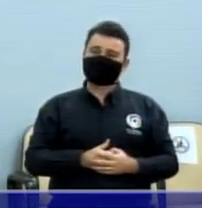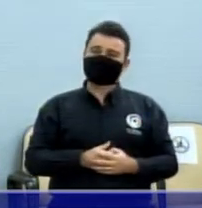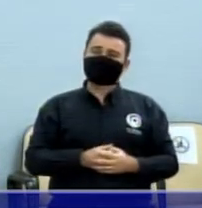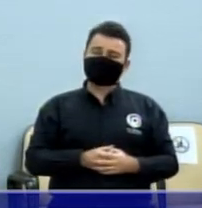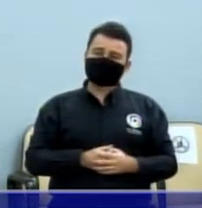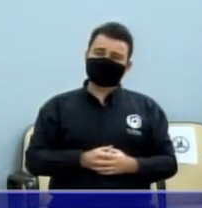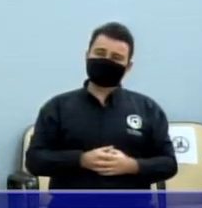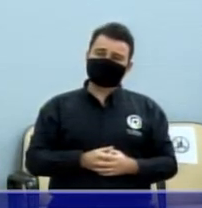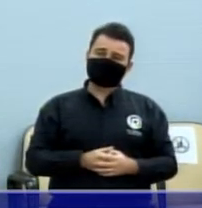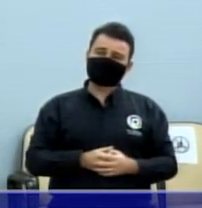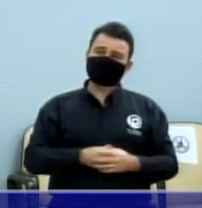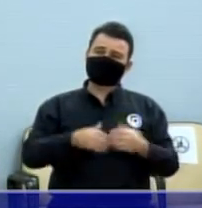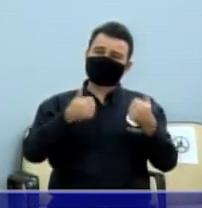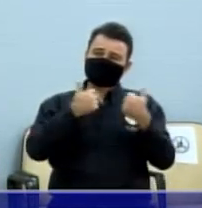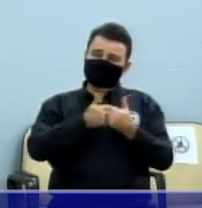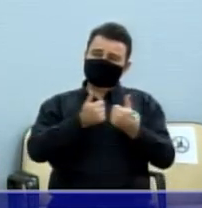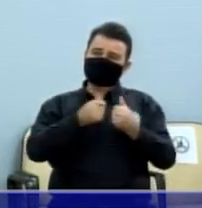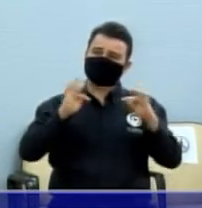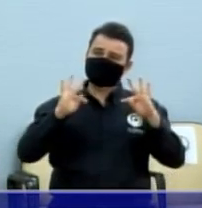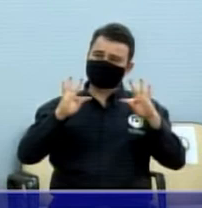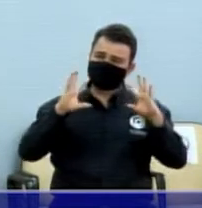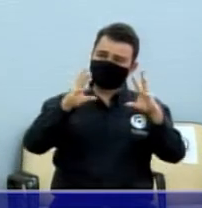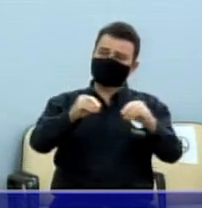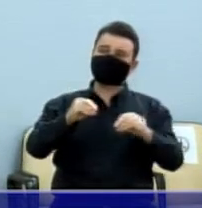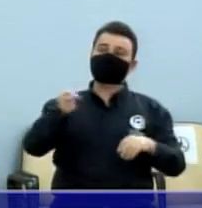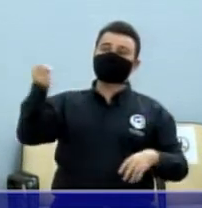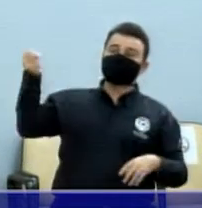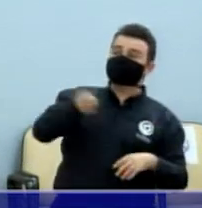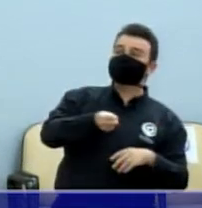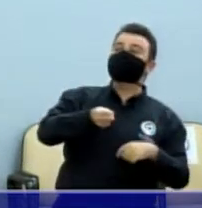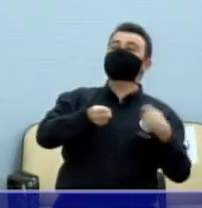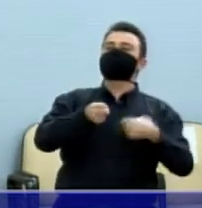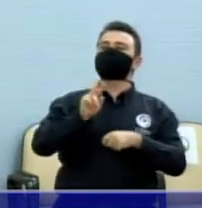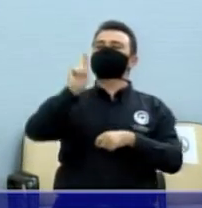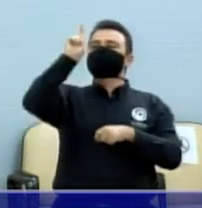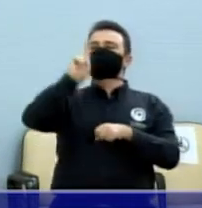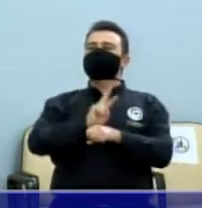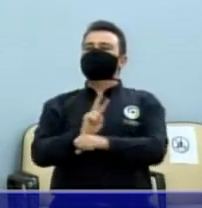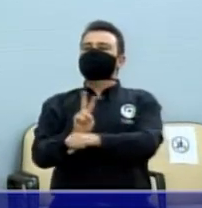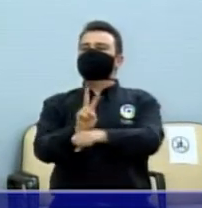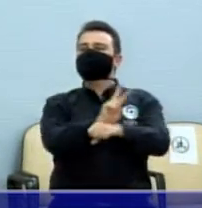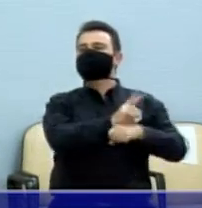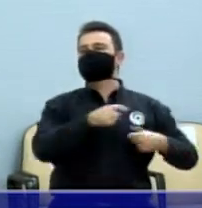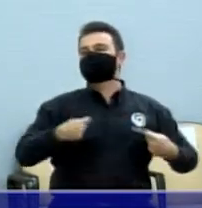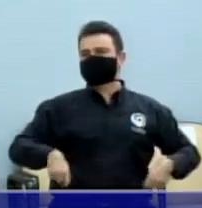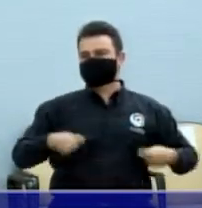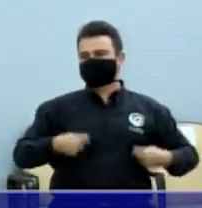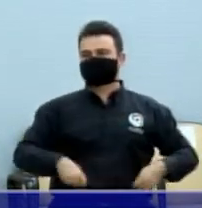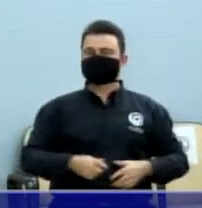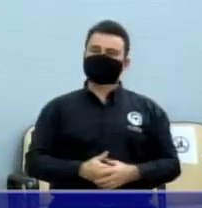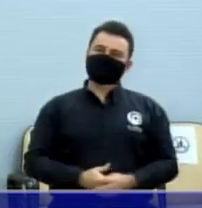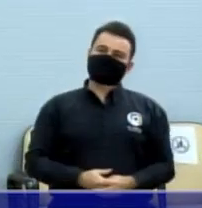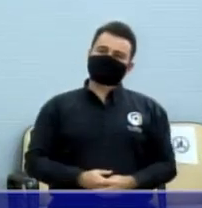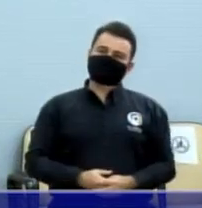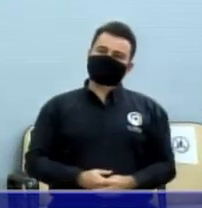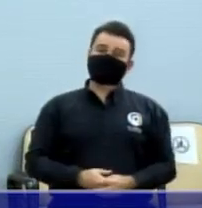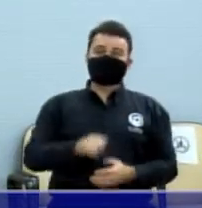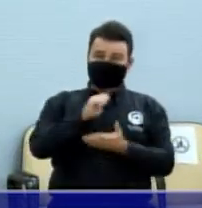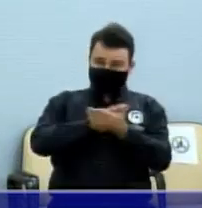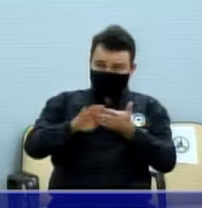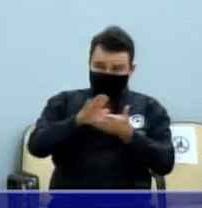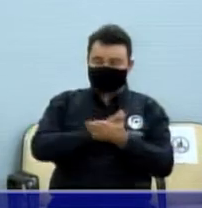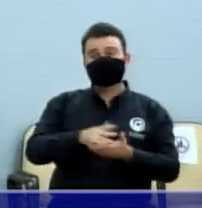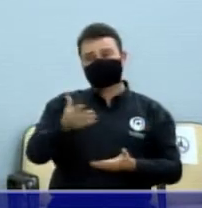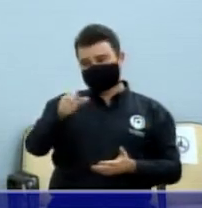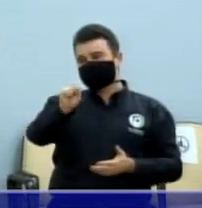todos têm o seu monitor dentro do ônibus. Agora, vai gerar despesa? Vai gerar despesa.